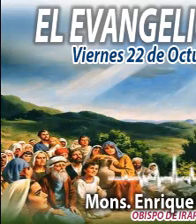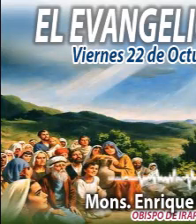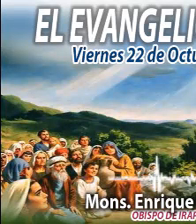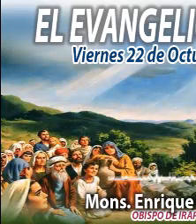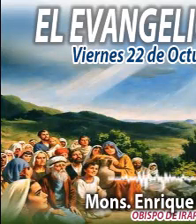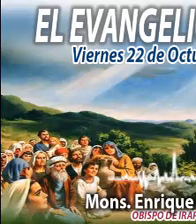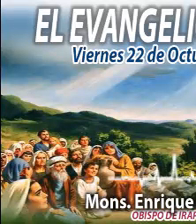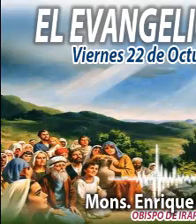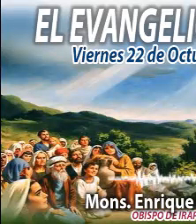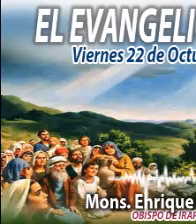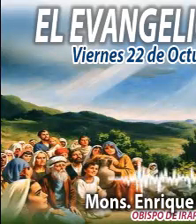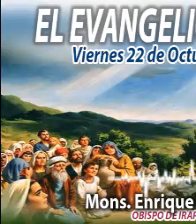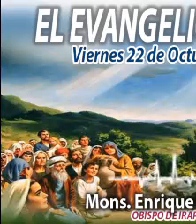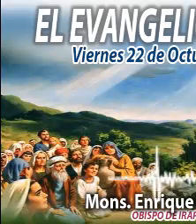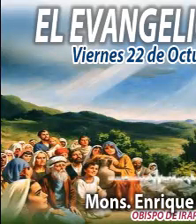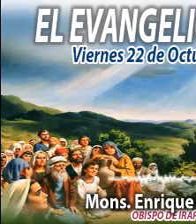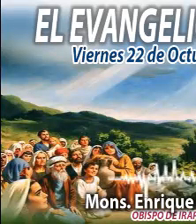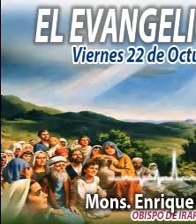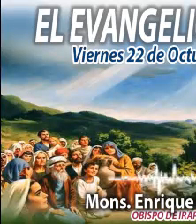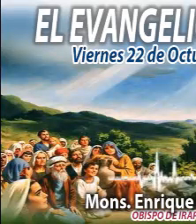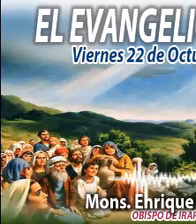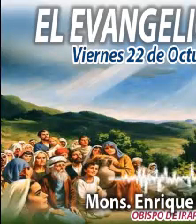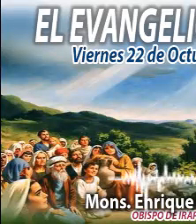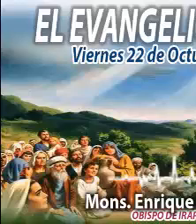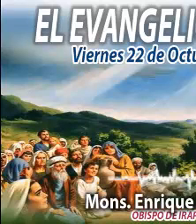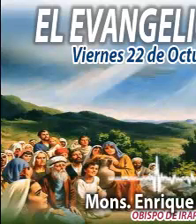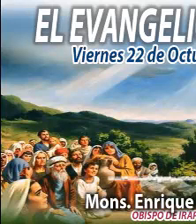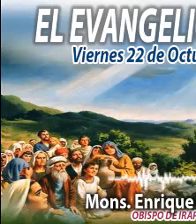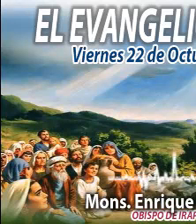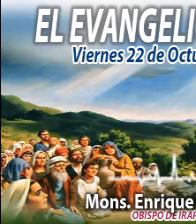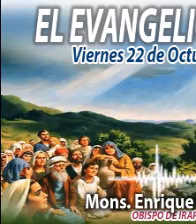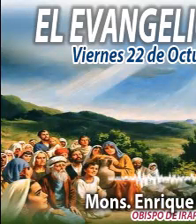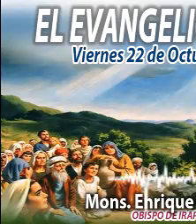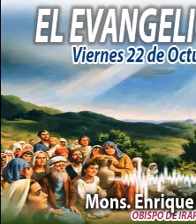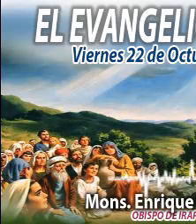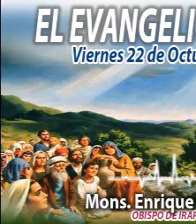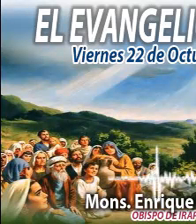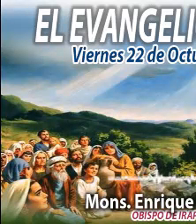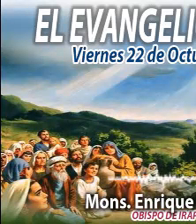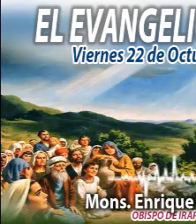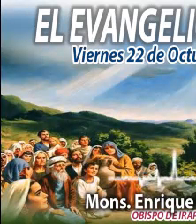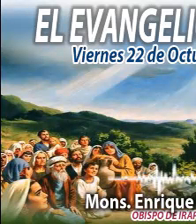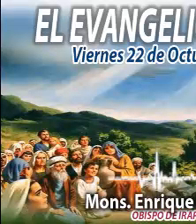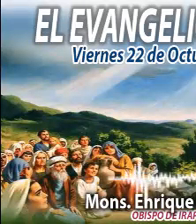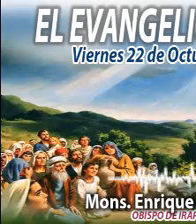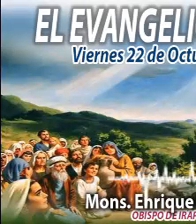Díaz, fortalezcamos nuestra fe. Seamos testigos de Jesús, vivo y resucitado.